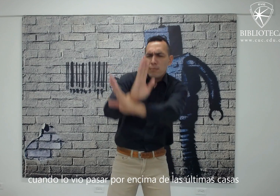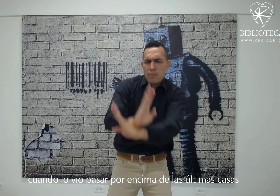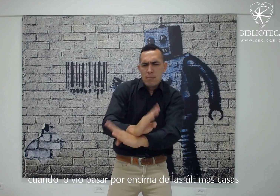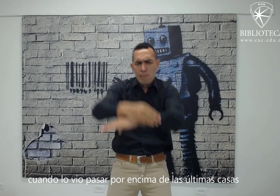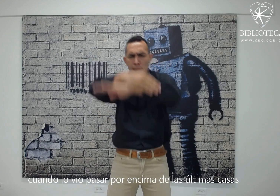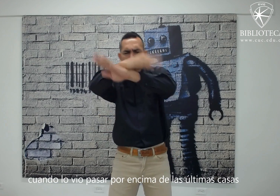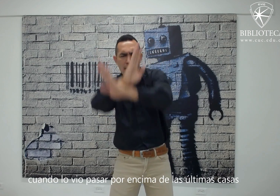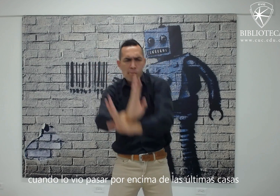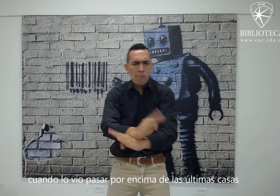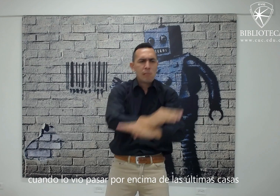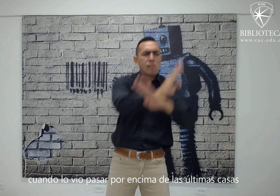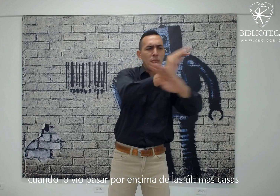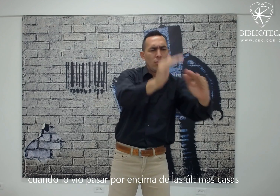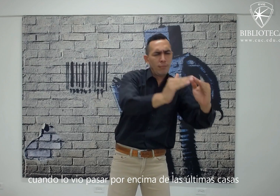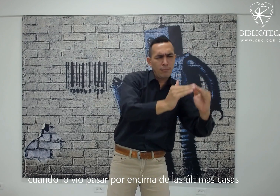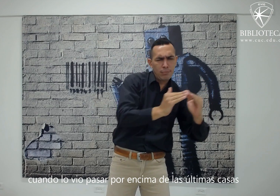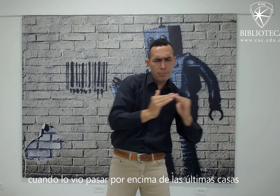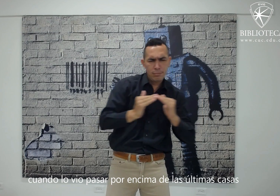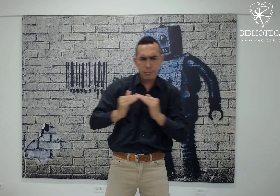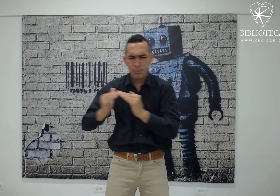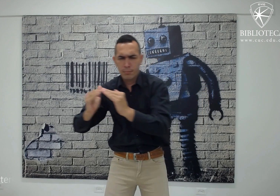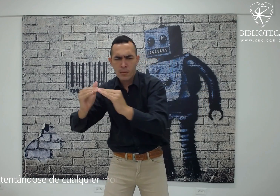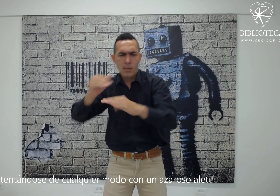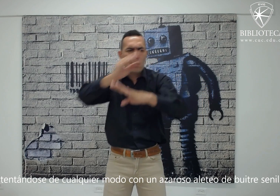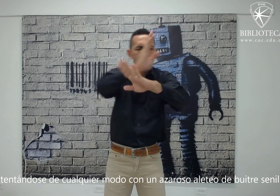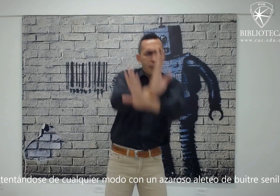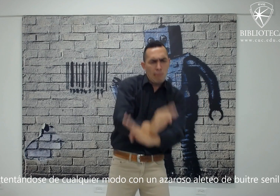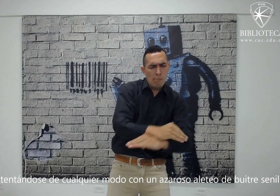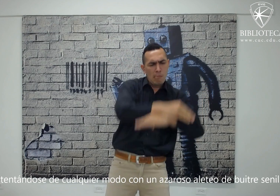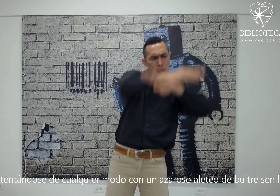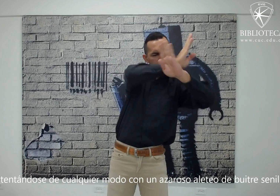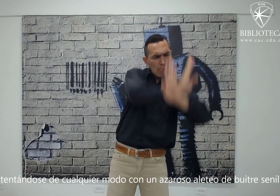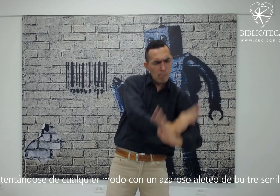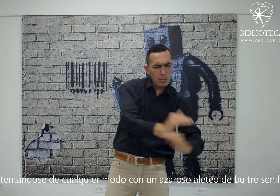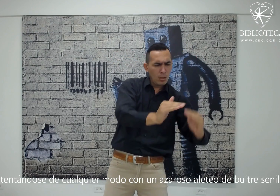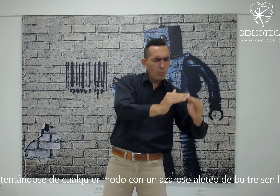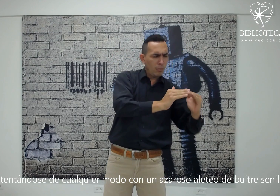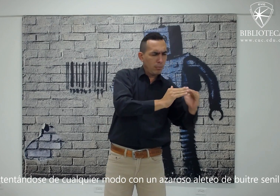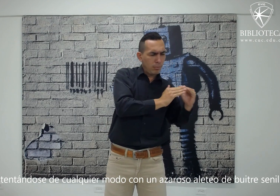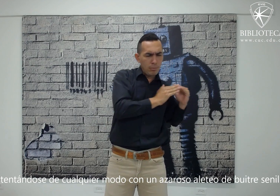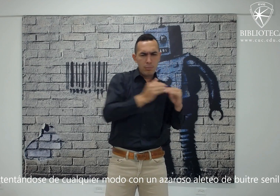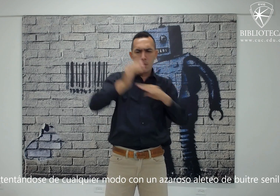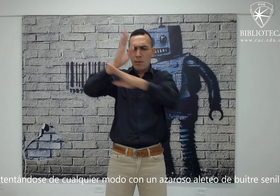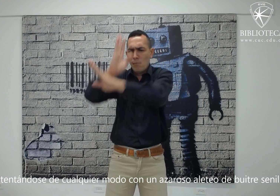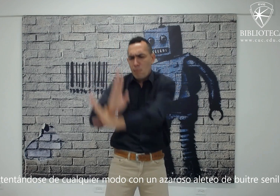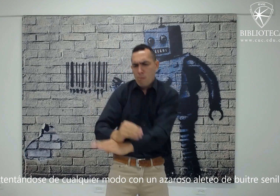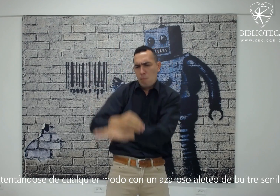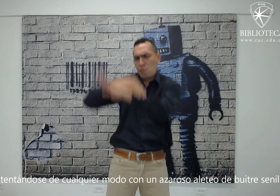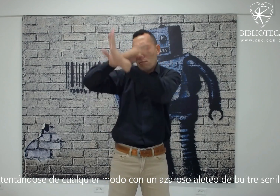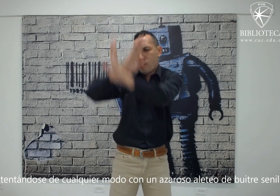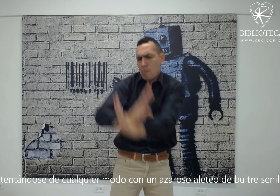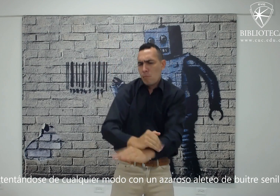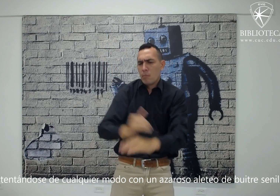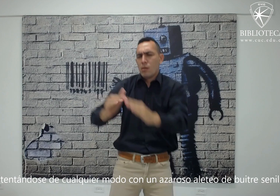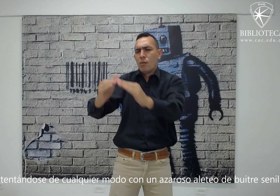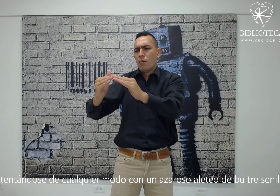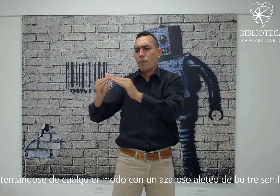pasar por encima de las últimas casas sustentándose de cualquier modo con un azaroso aleteo de buitres en él